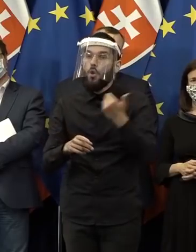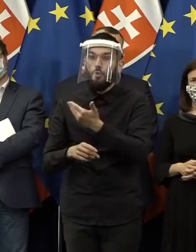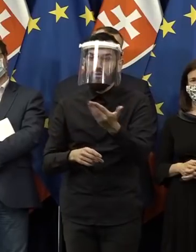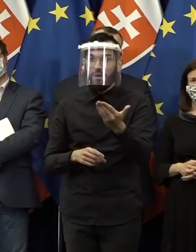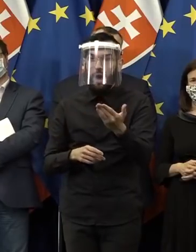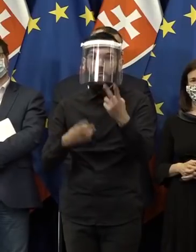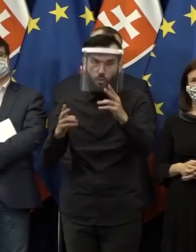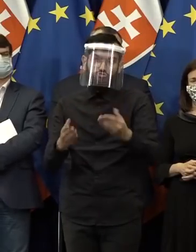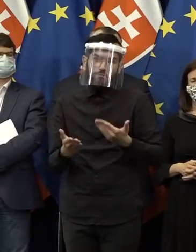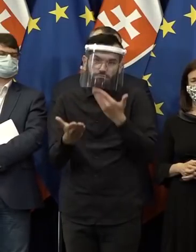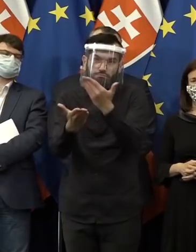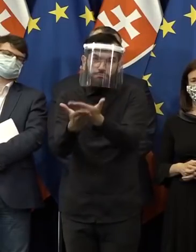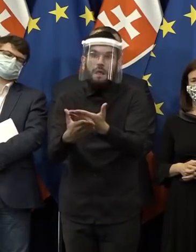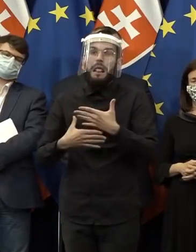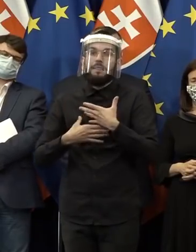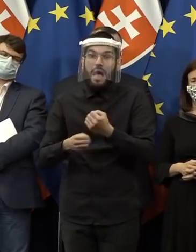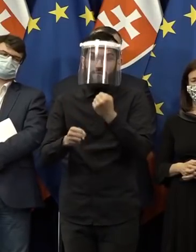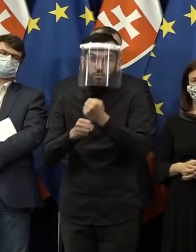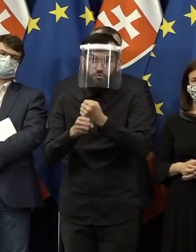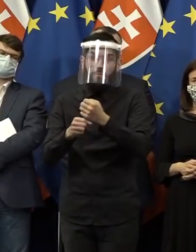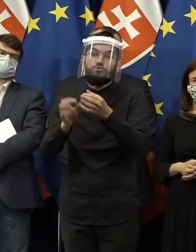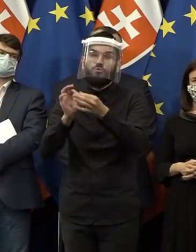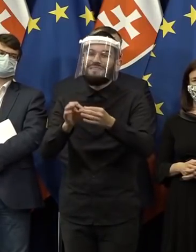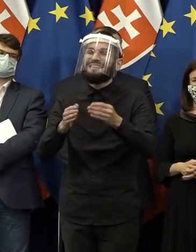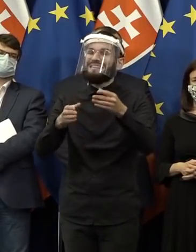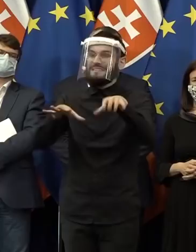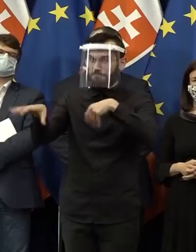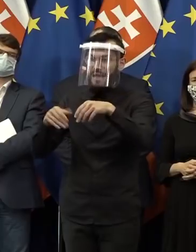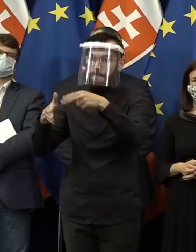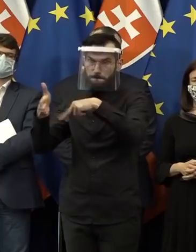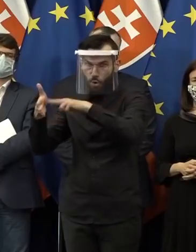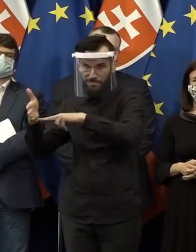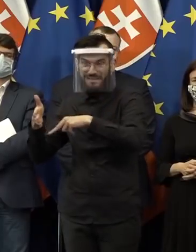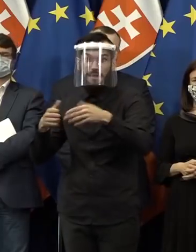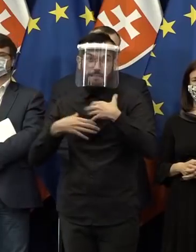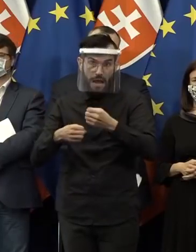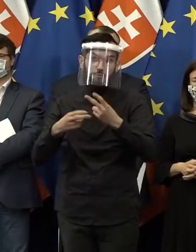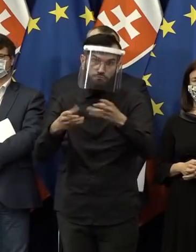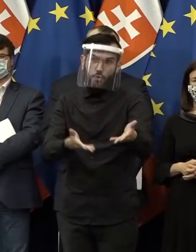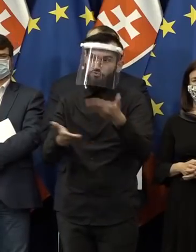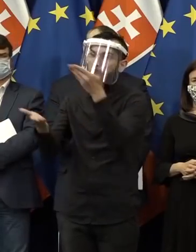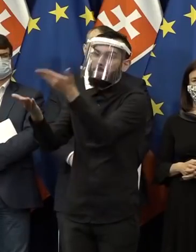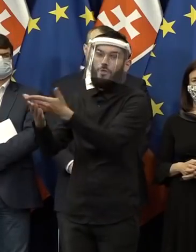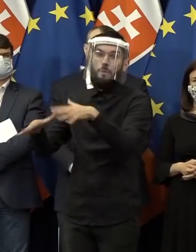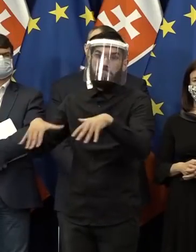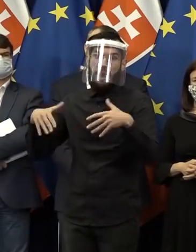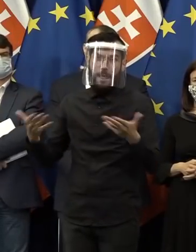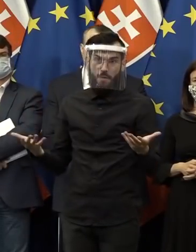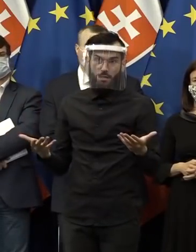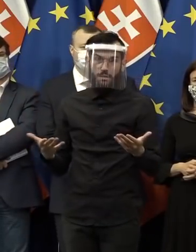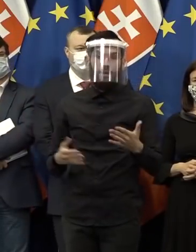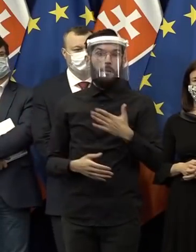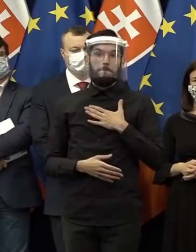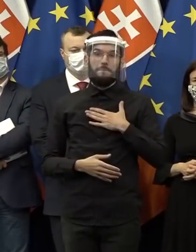Čiže áno, môžu si predložiť návrh zákona do parlamentu, ak si vyzberajú podpisy pod ten konkrétny návrh. Ale za naše hnutie